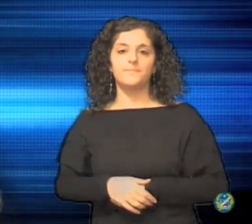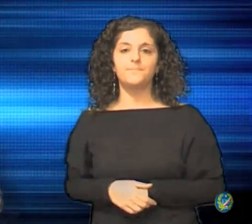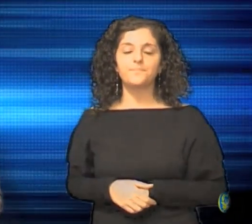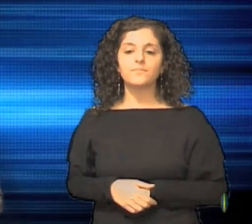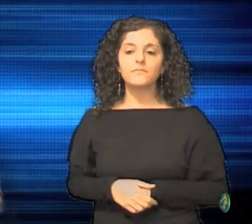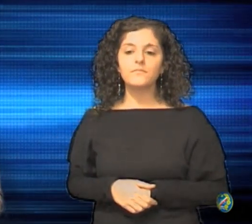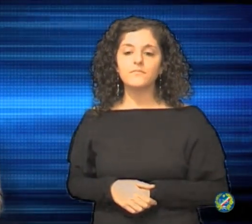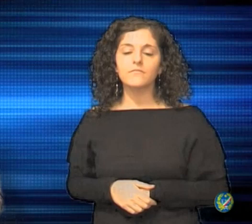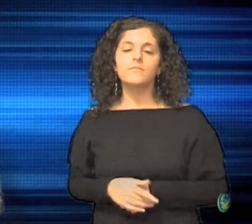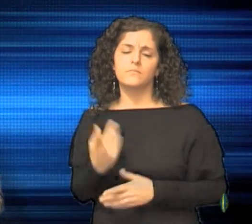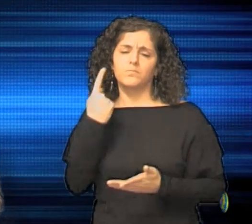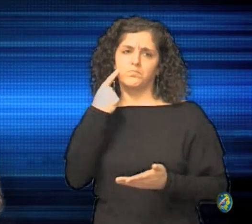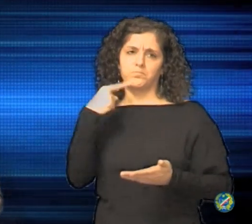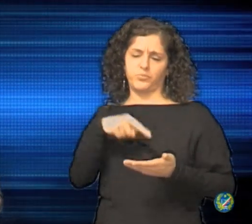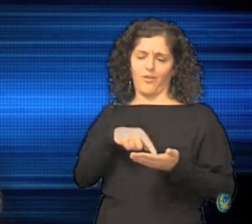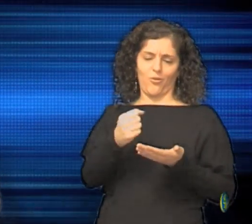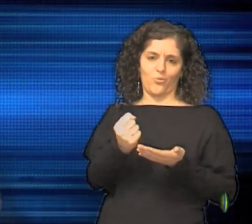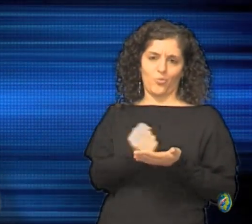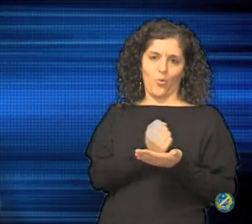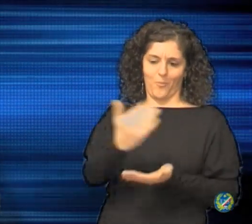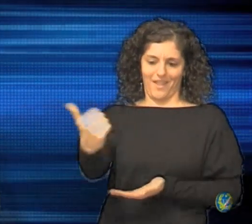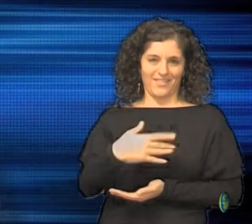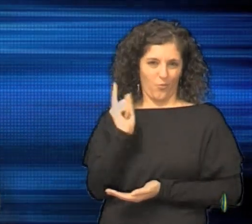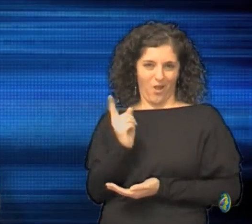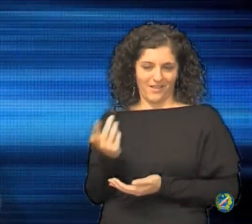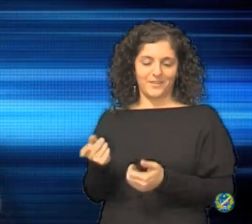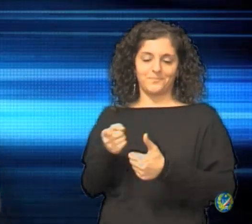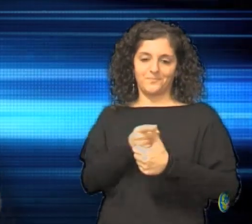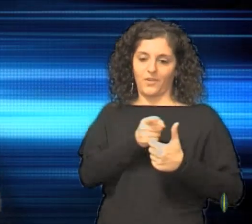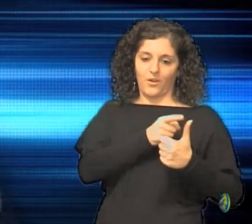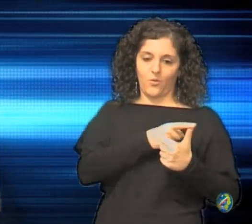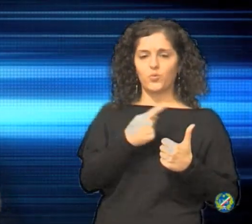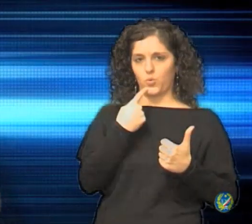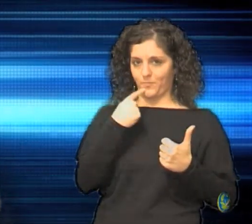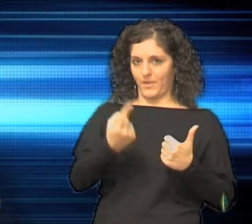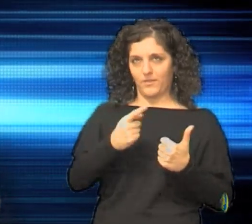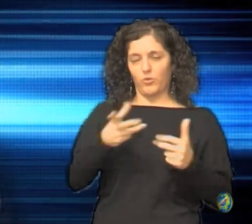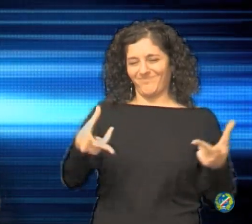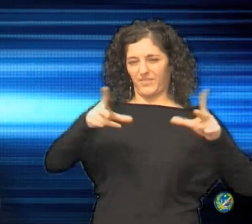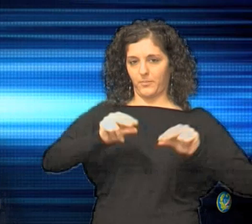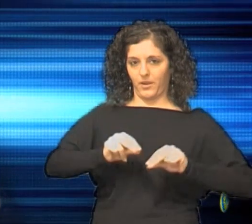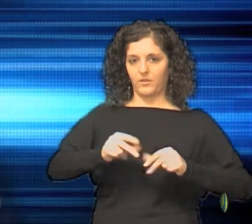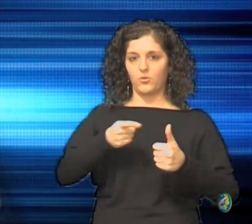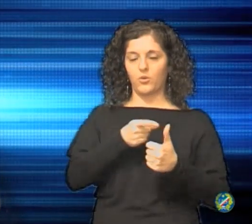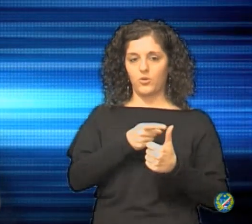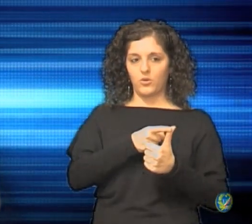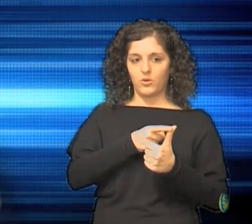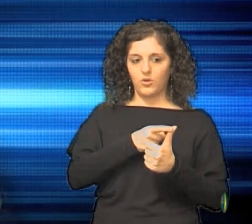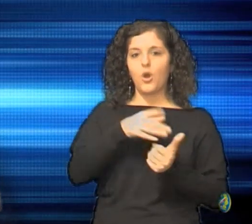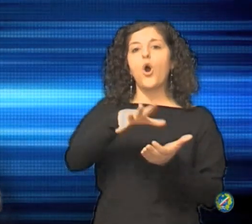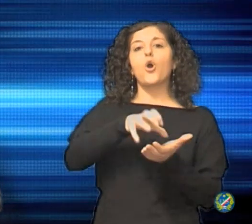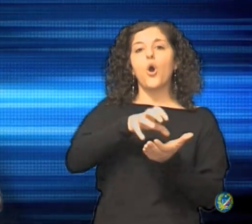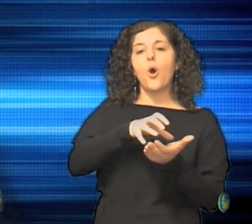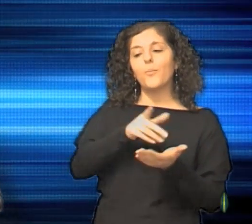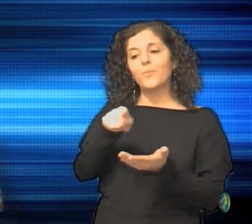Torniamo alla documentazione da inviare alla sede centrale. Quindi abbiamo detto, ricapitolando, copia dei